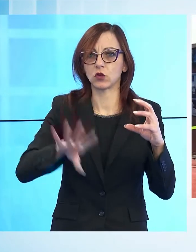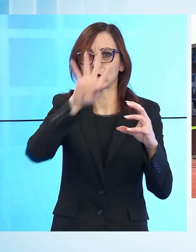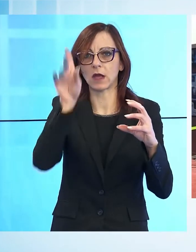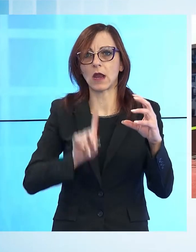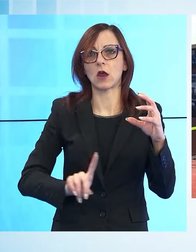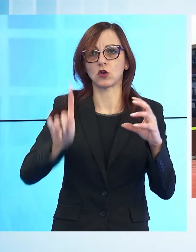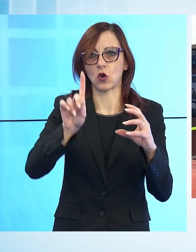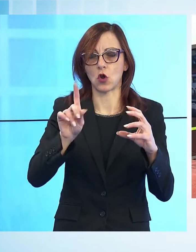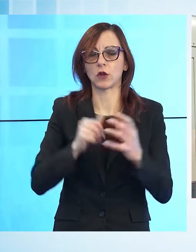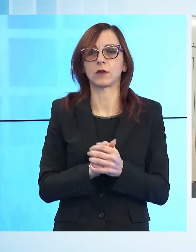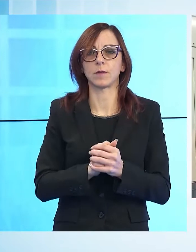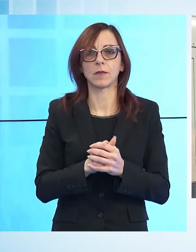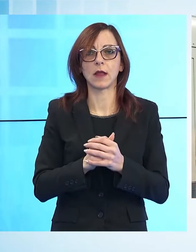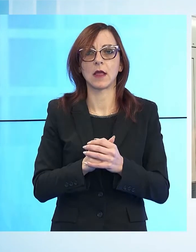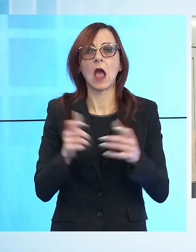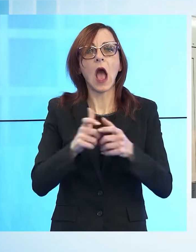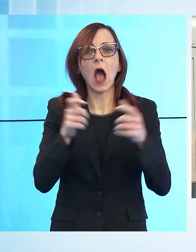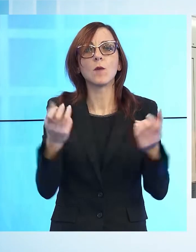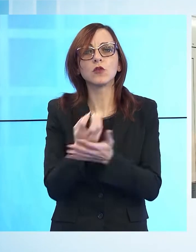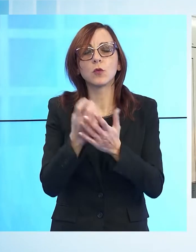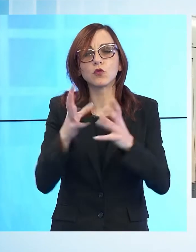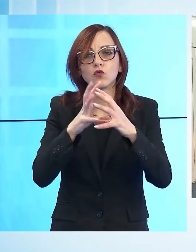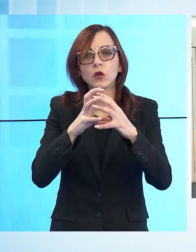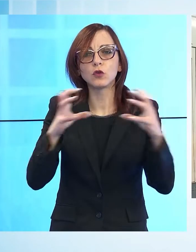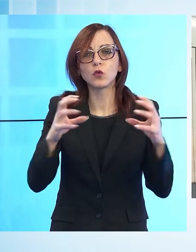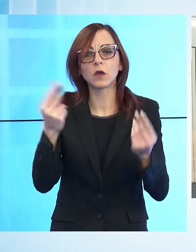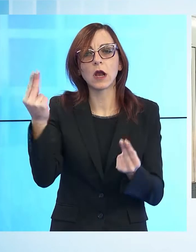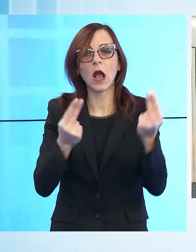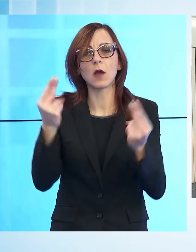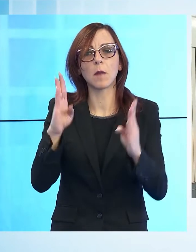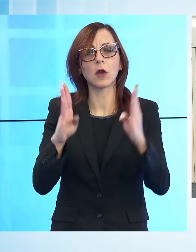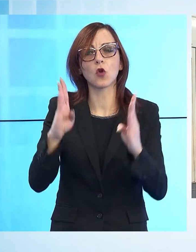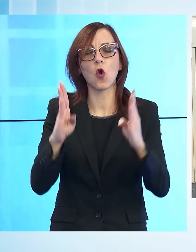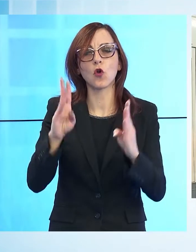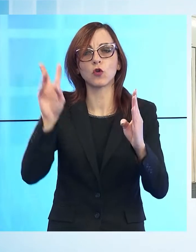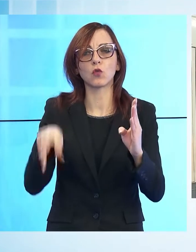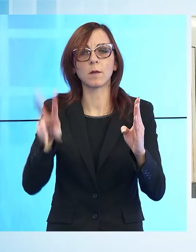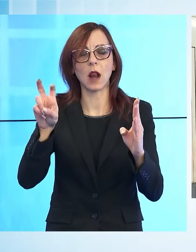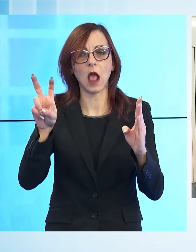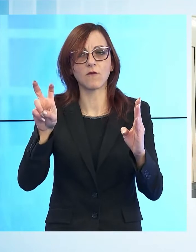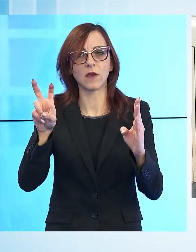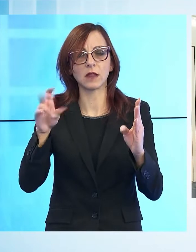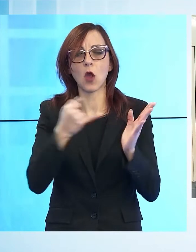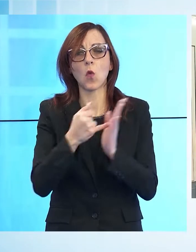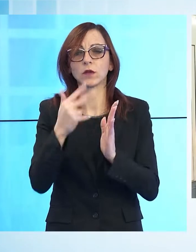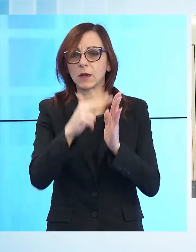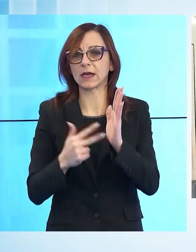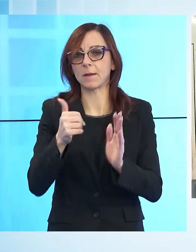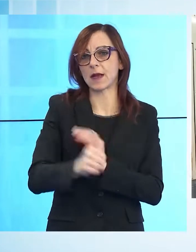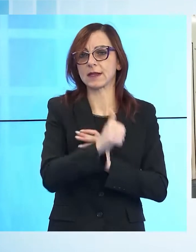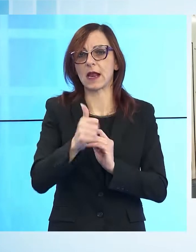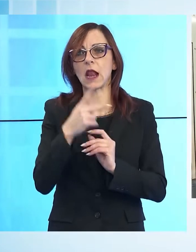tendenziale della produzione industriale nell'area, calcolata rispetto allo stesso periodo 2020, si colloca più 8